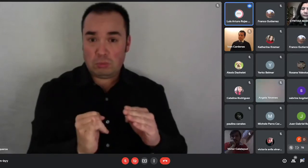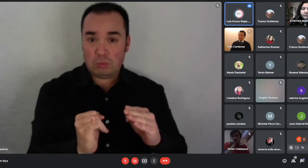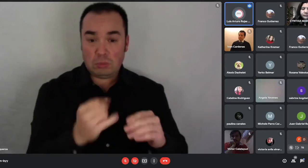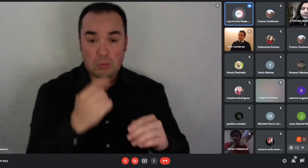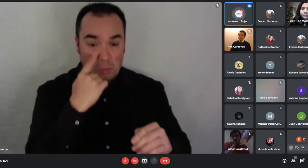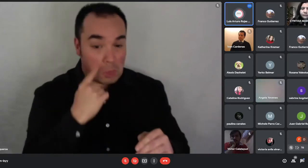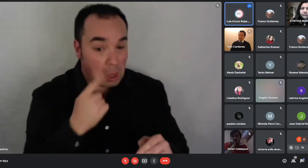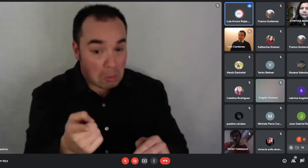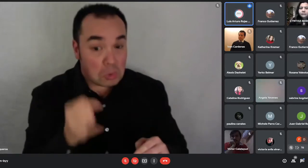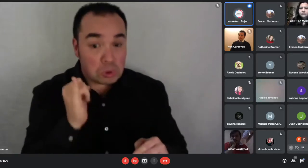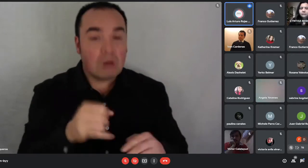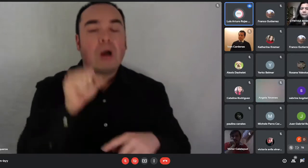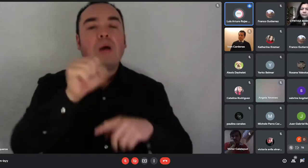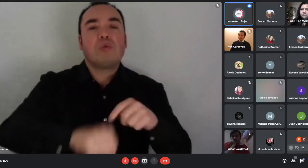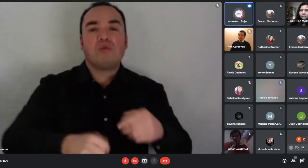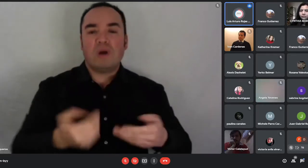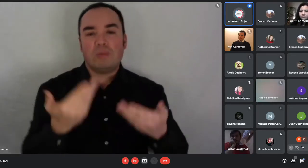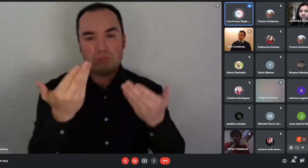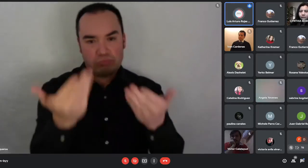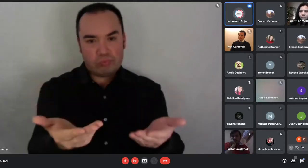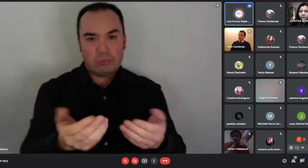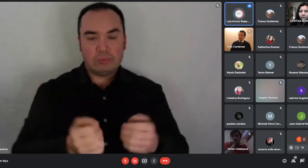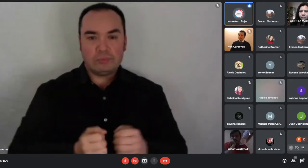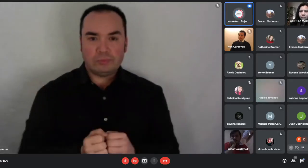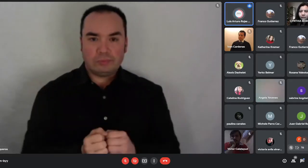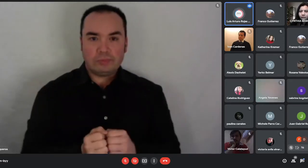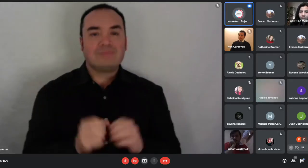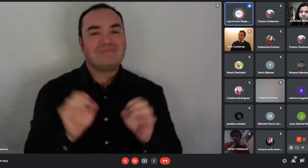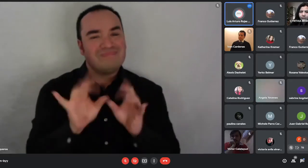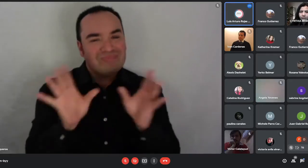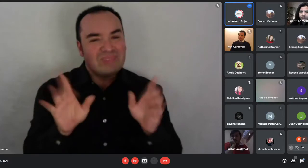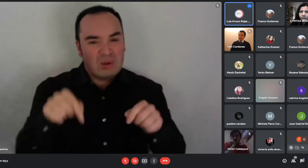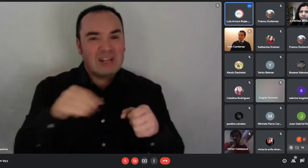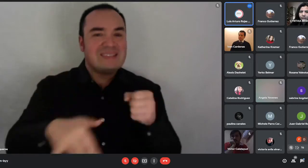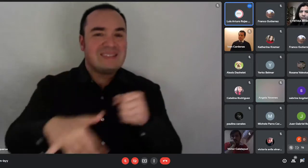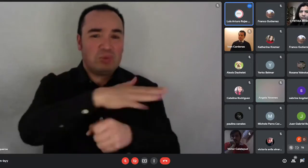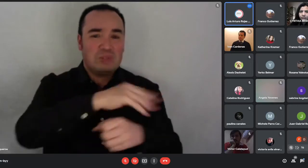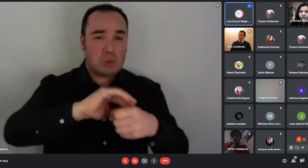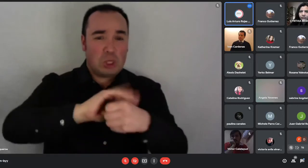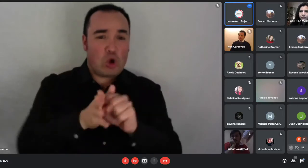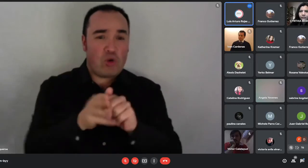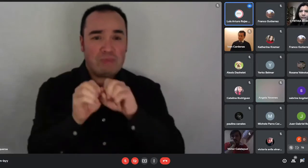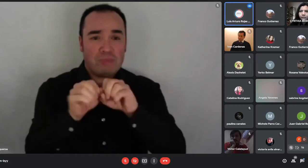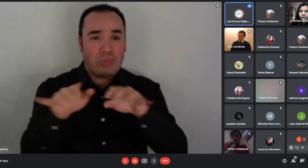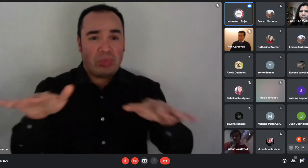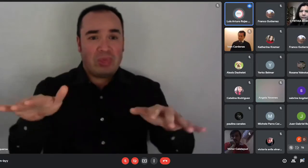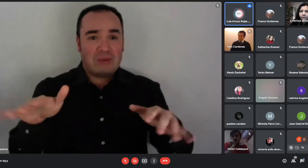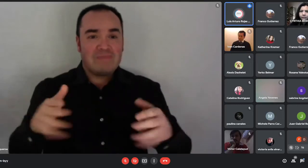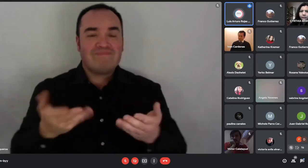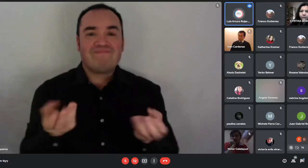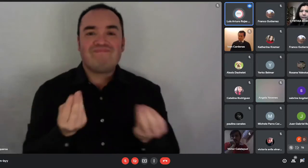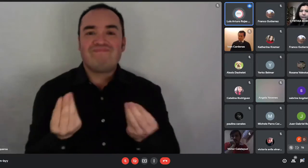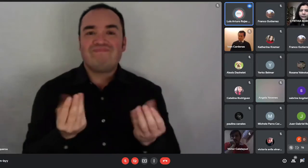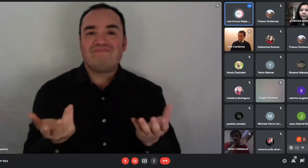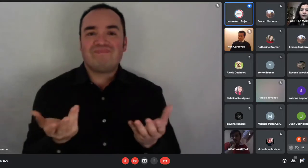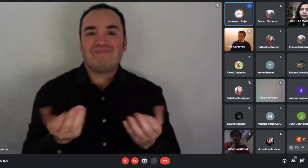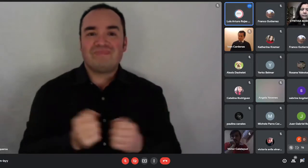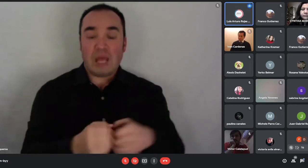especial por pandemia, no se ha exigido ese documento. No se ha exigido la preaprobación de